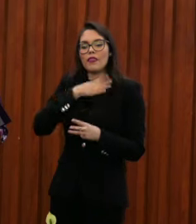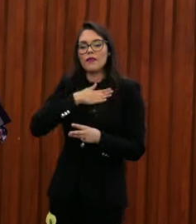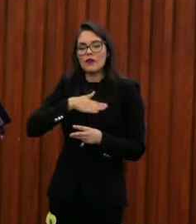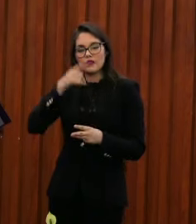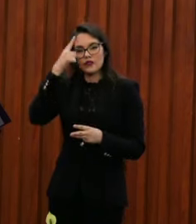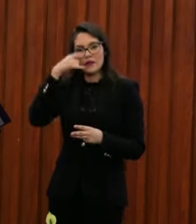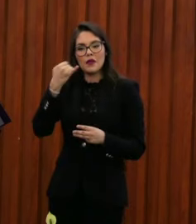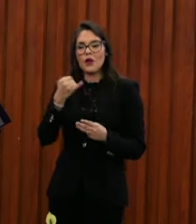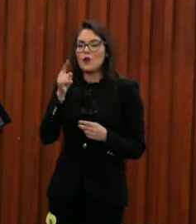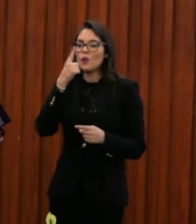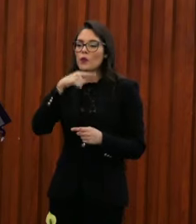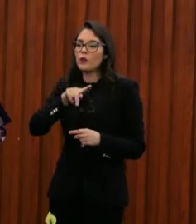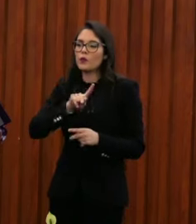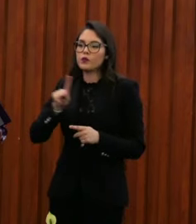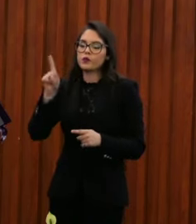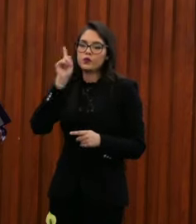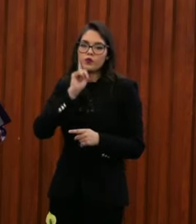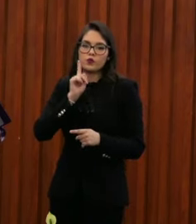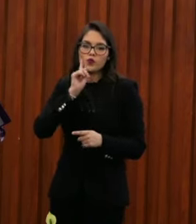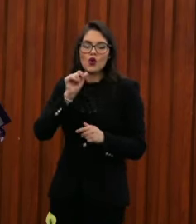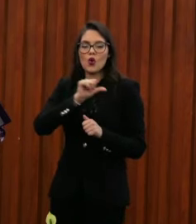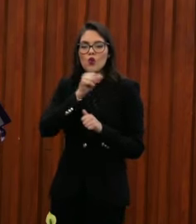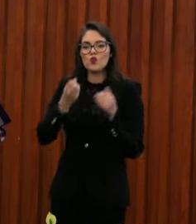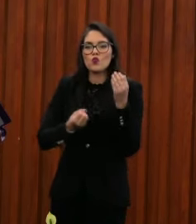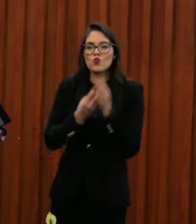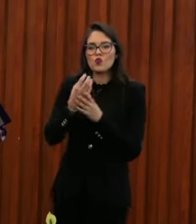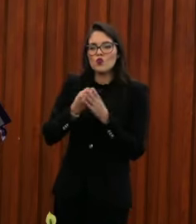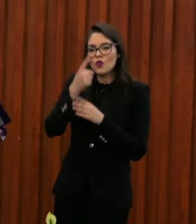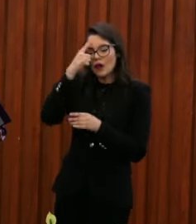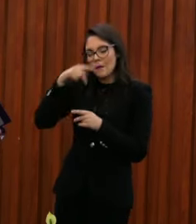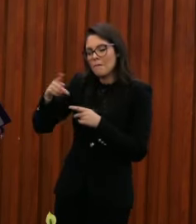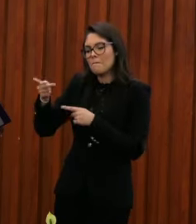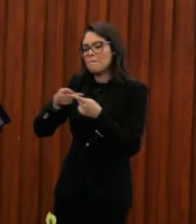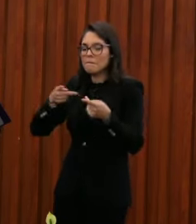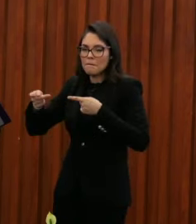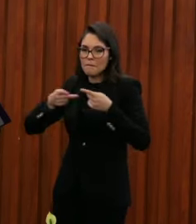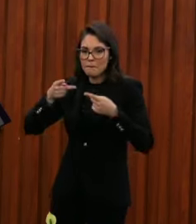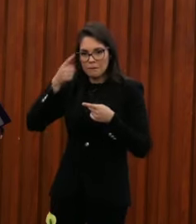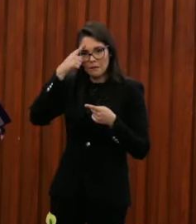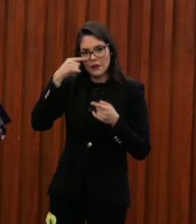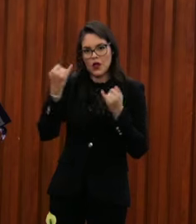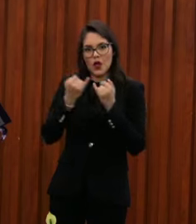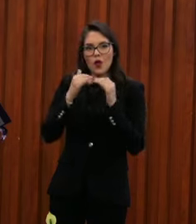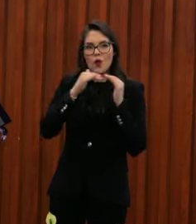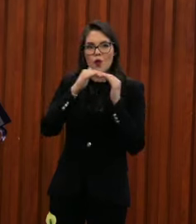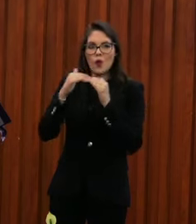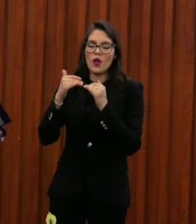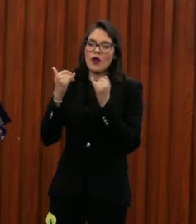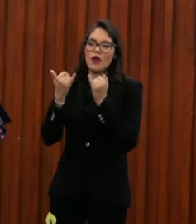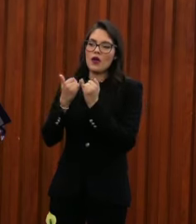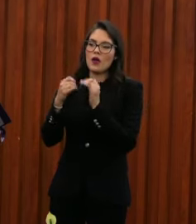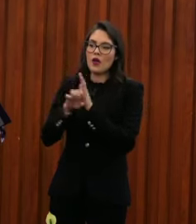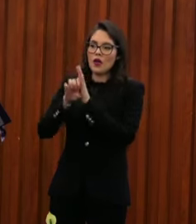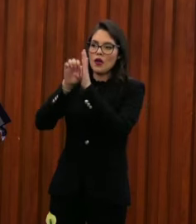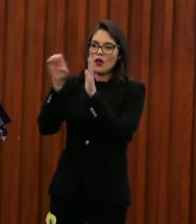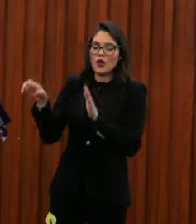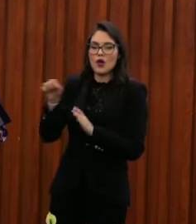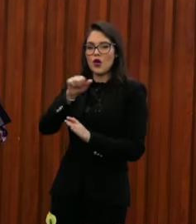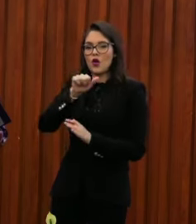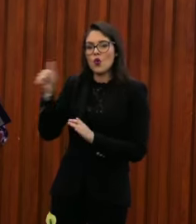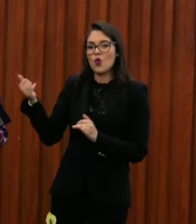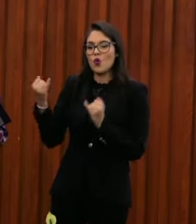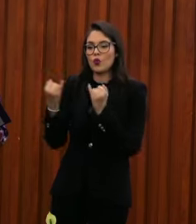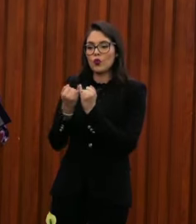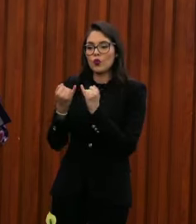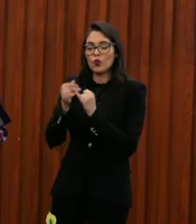impulsado campañas contra el sexismo en medios, talleres para incluir la igualdad de género en los contenidos mediáticos, tanto con